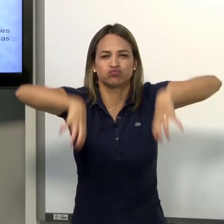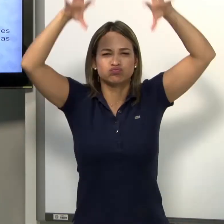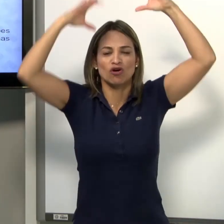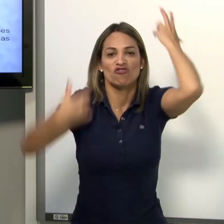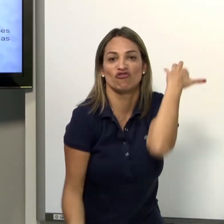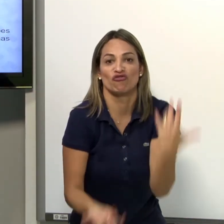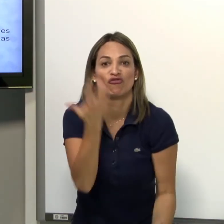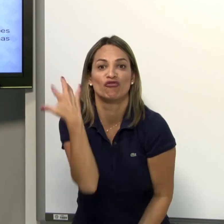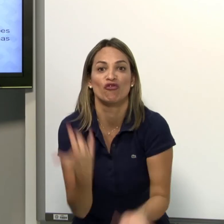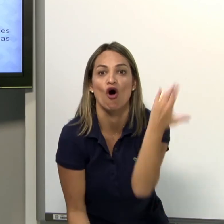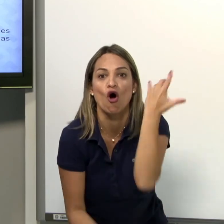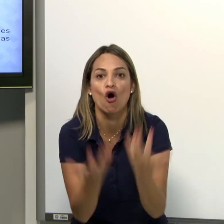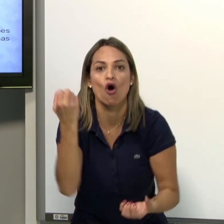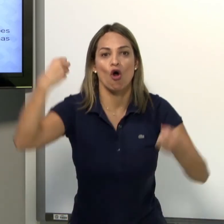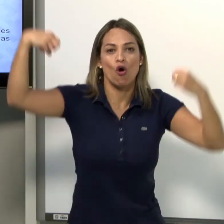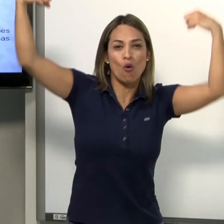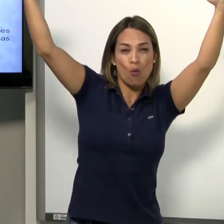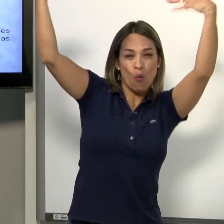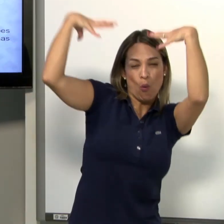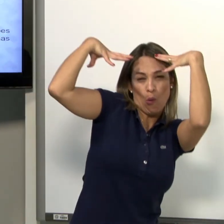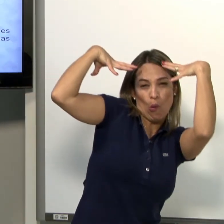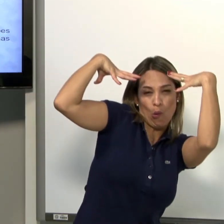chuva, fogo, luz.